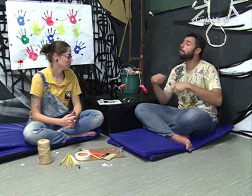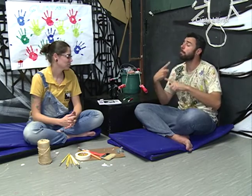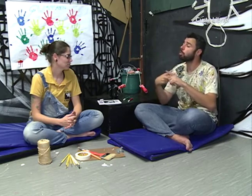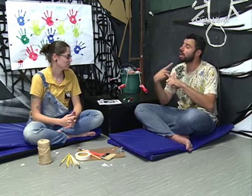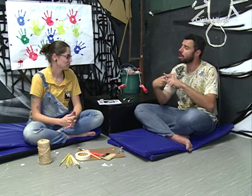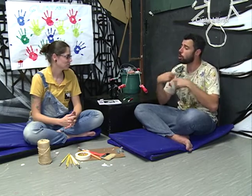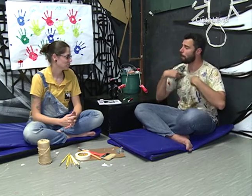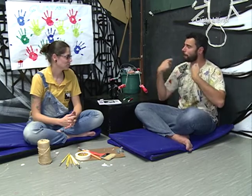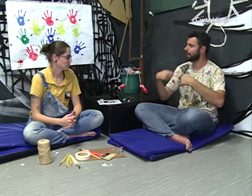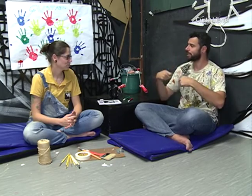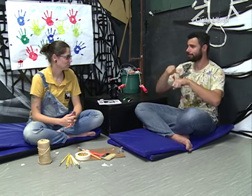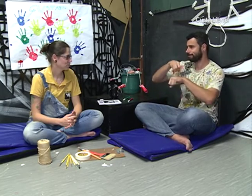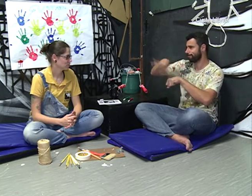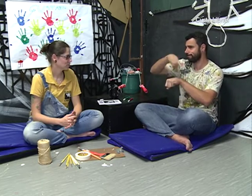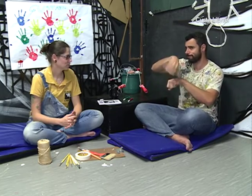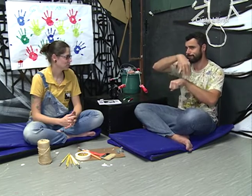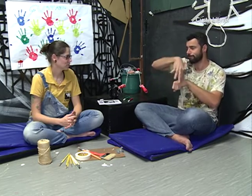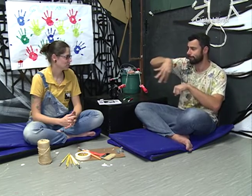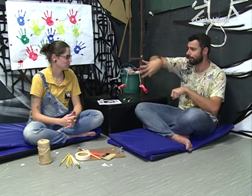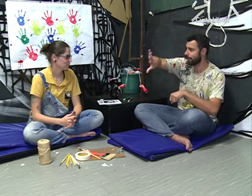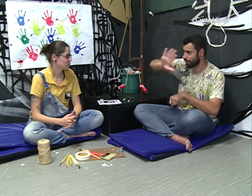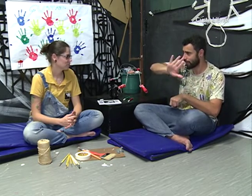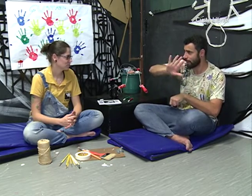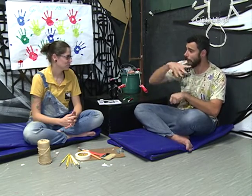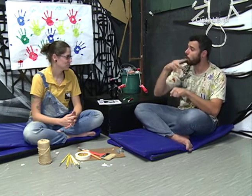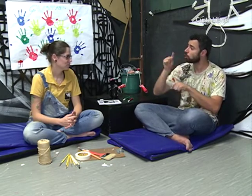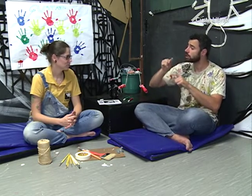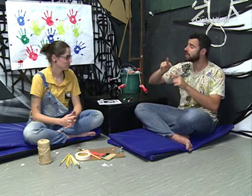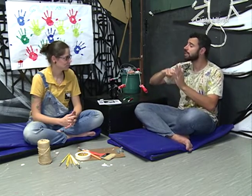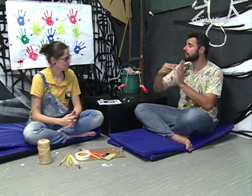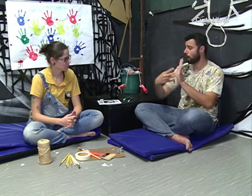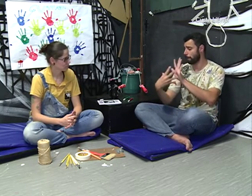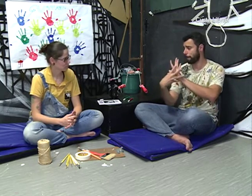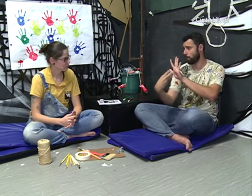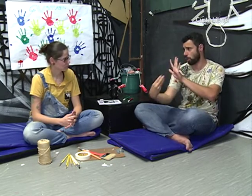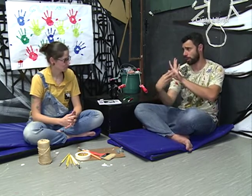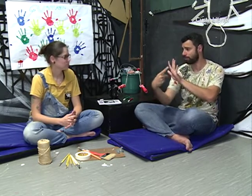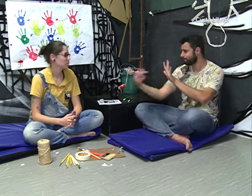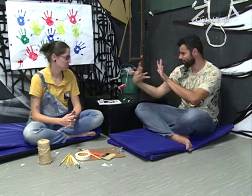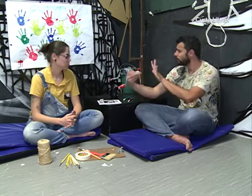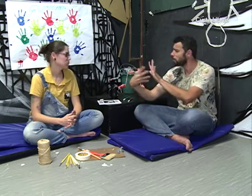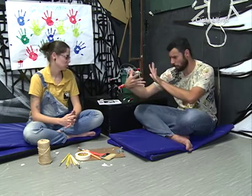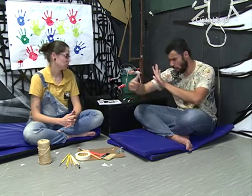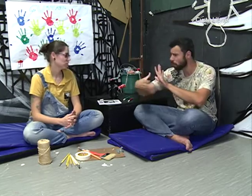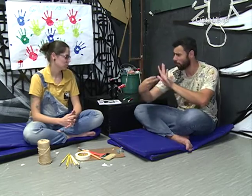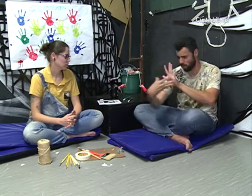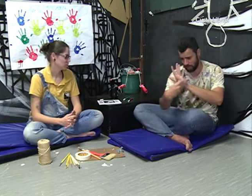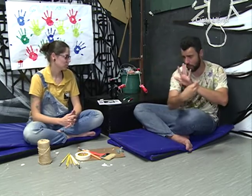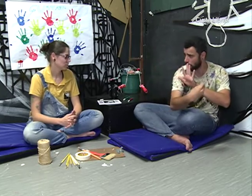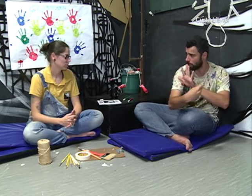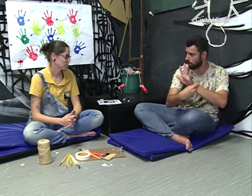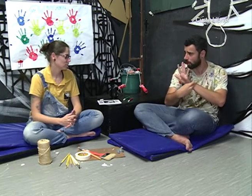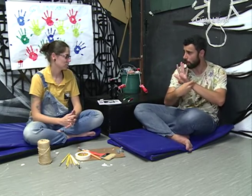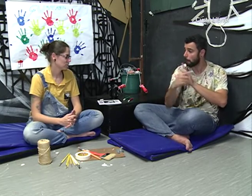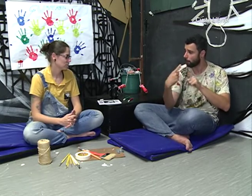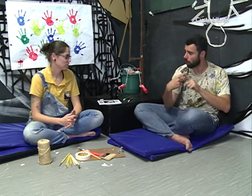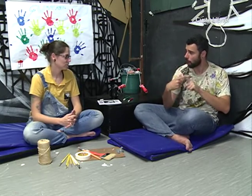orientar as pessoas. Eu sou um modelo surdo. Eu entendo que a parte teórica do teatro envolve